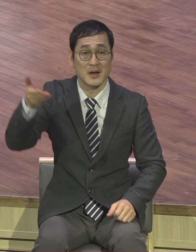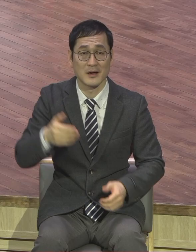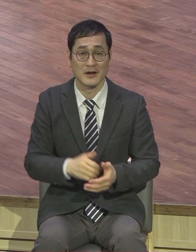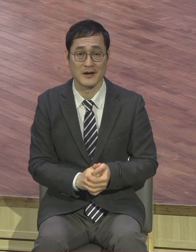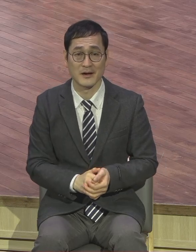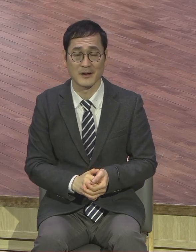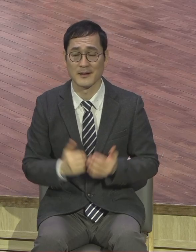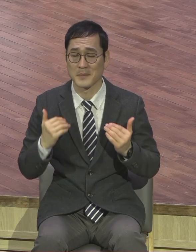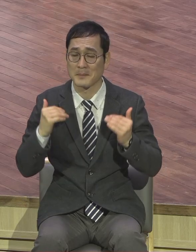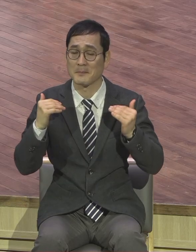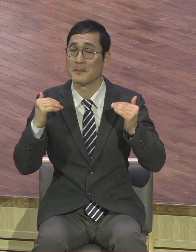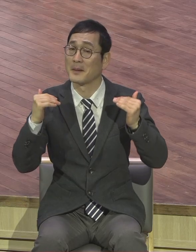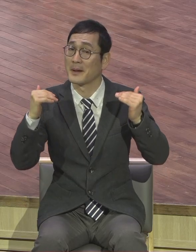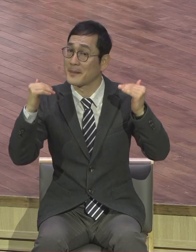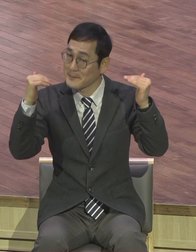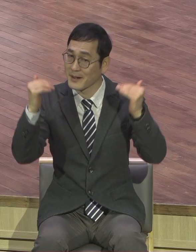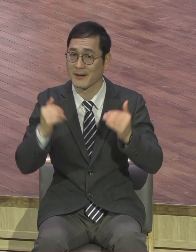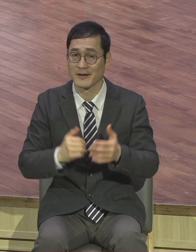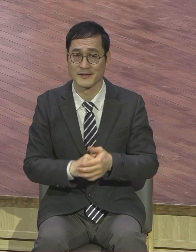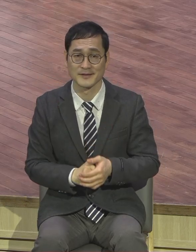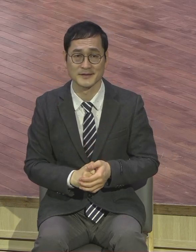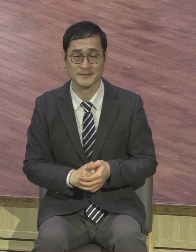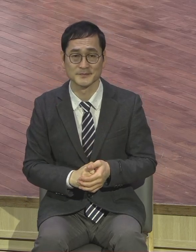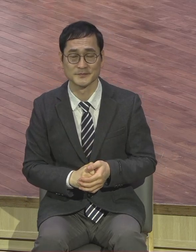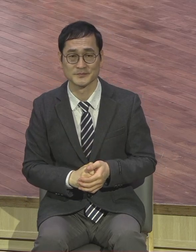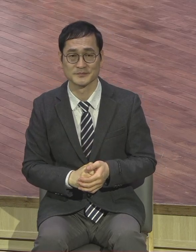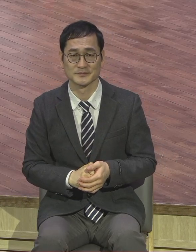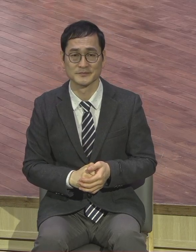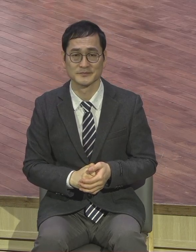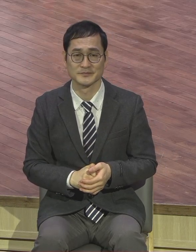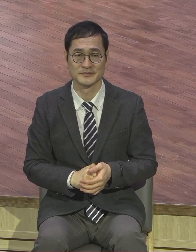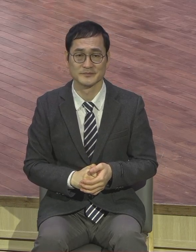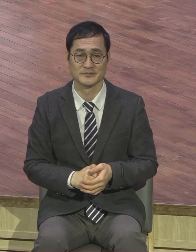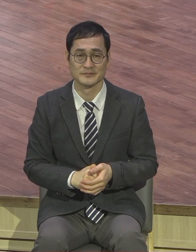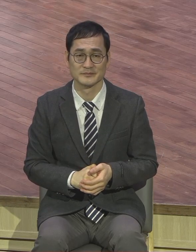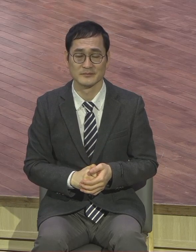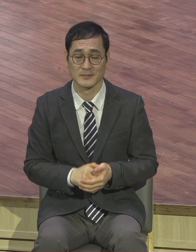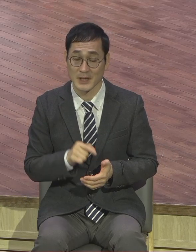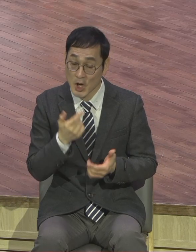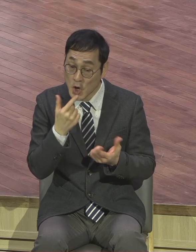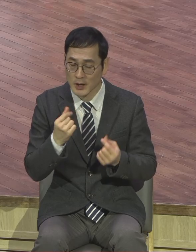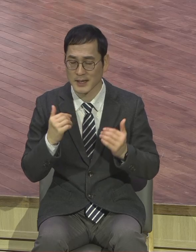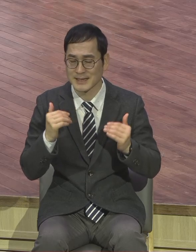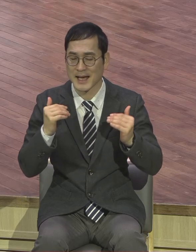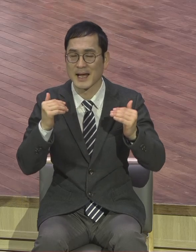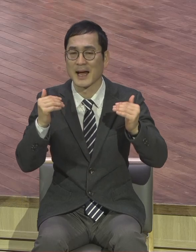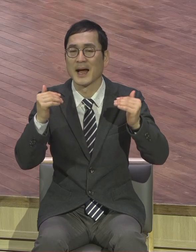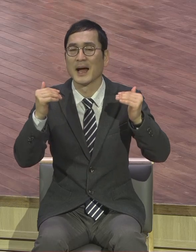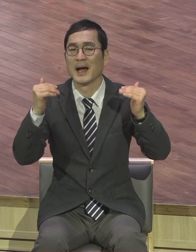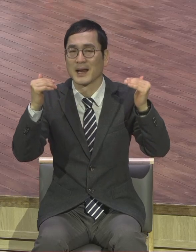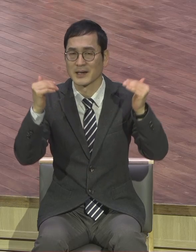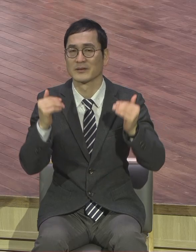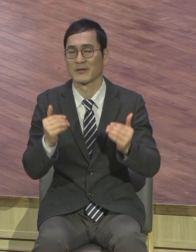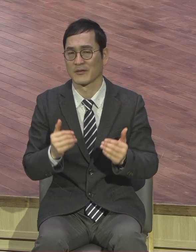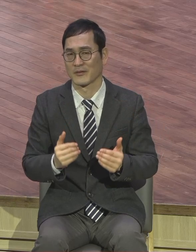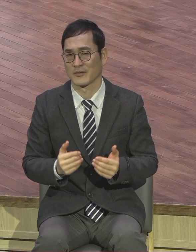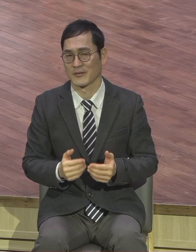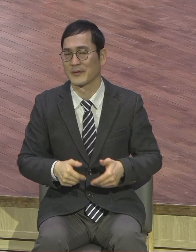자꾸 자라잖아요. 하나님 앞에서 자라가는 게 정상이에요. 나이와 상관없어. 믿음대로 될